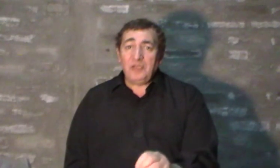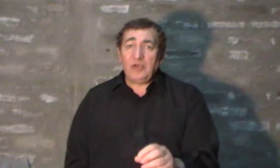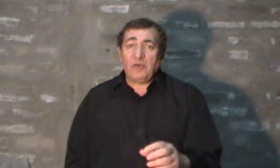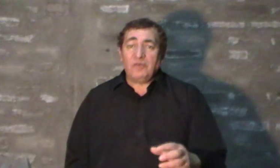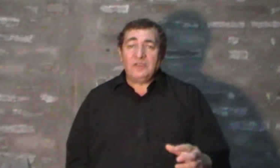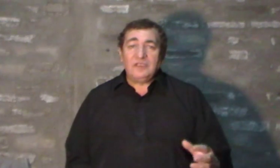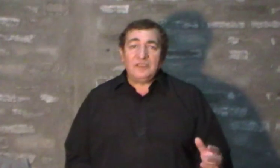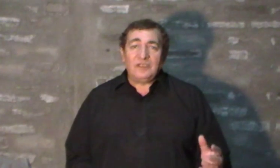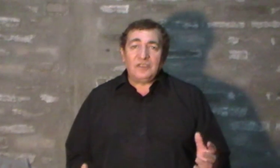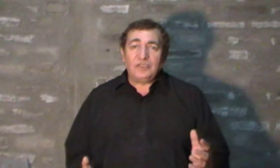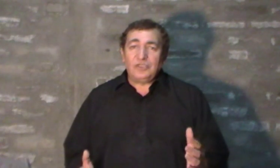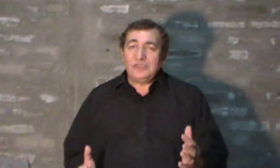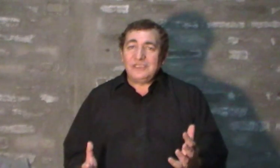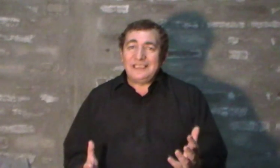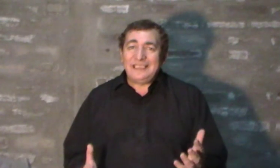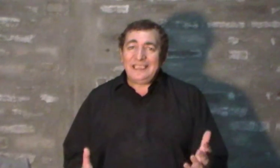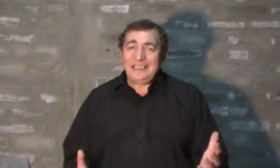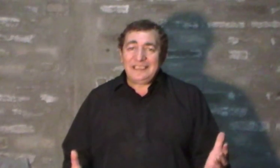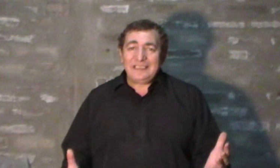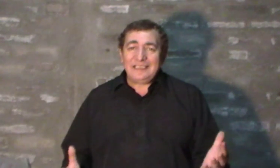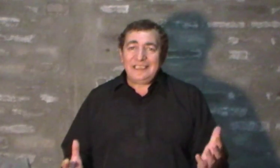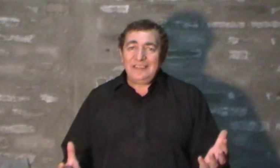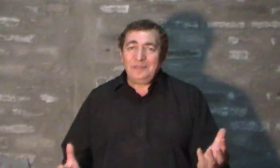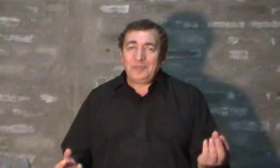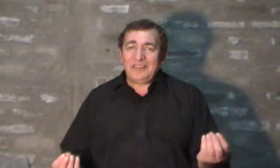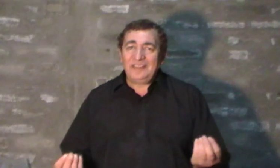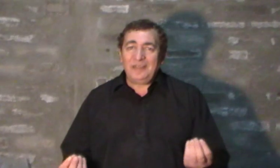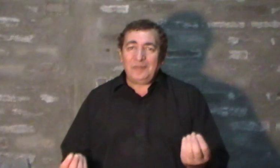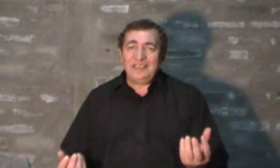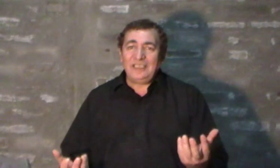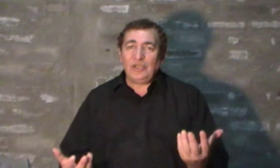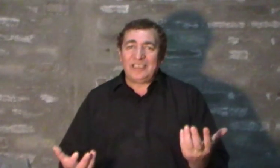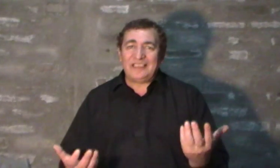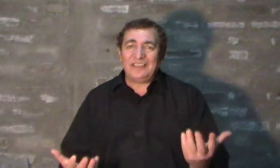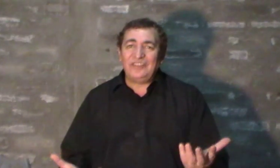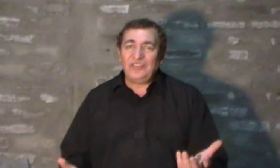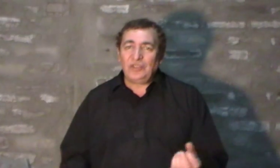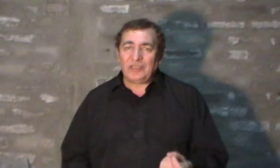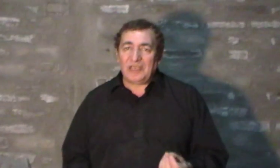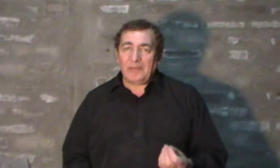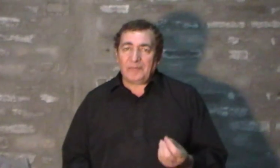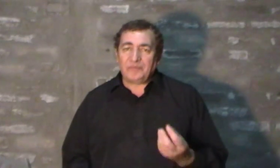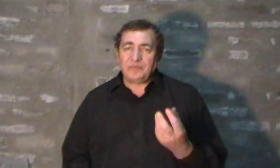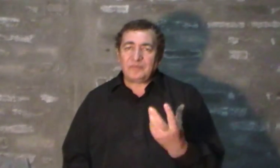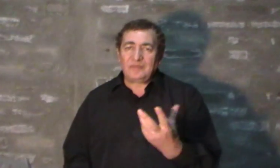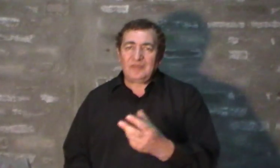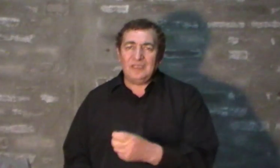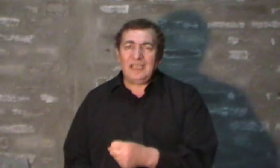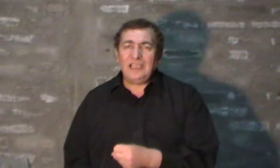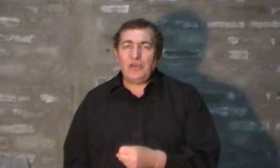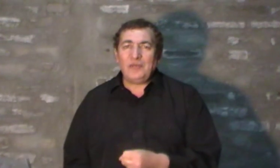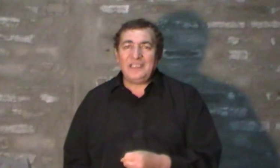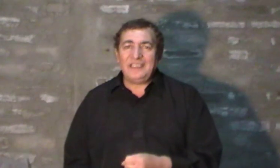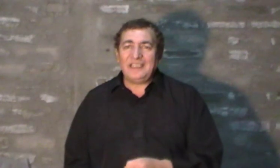Pero, ¿qué es precisamente lo que tensiona a la humanidad?